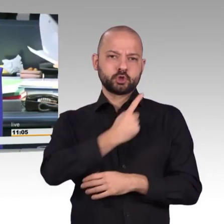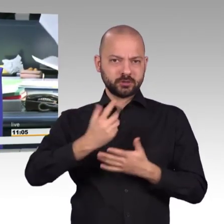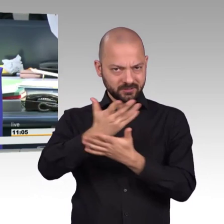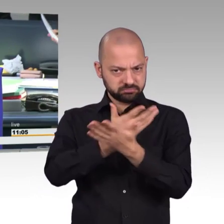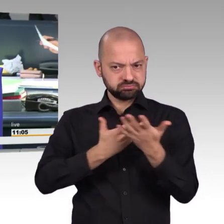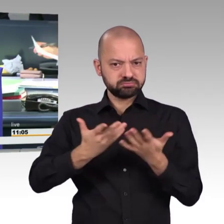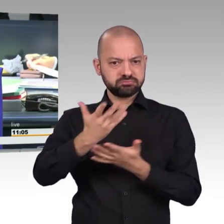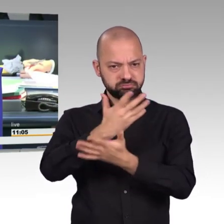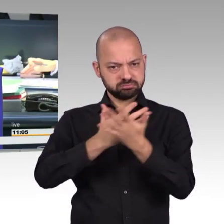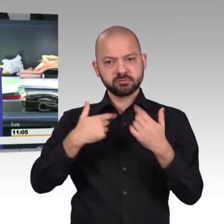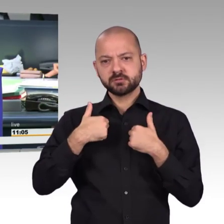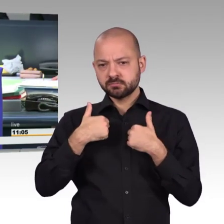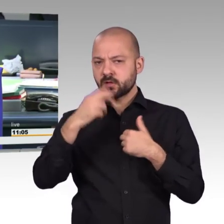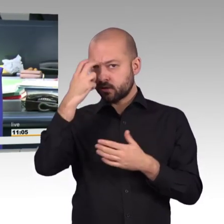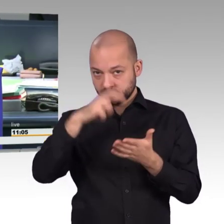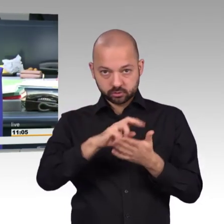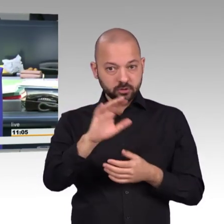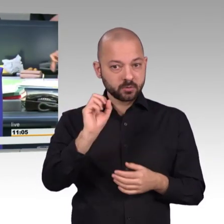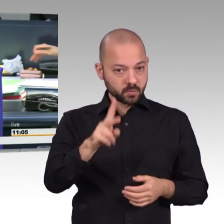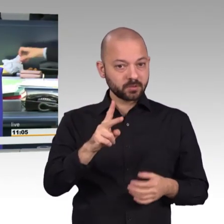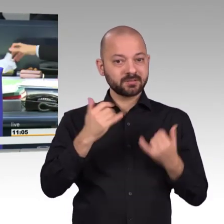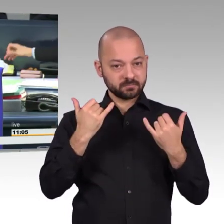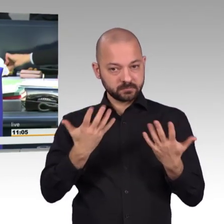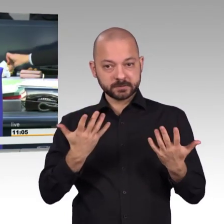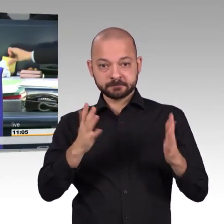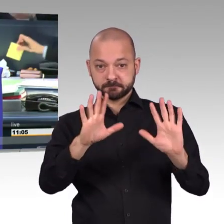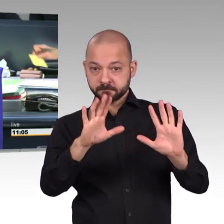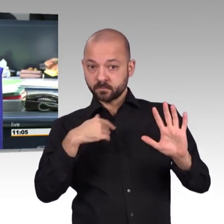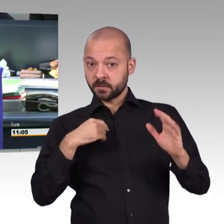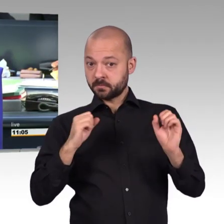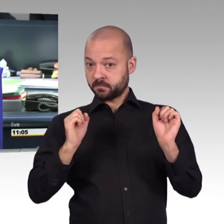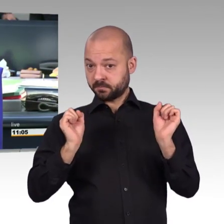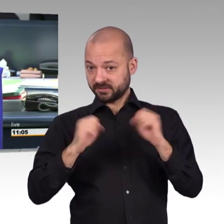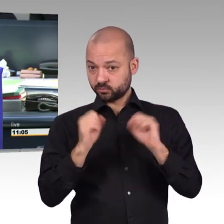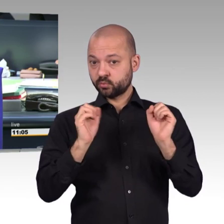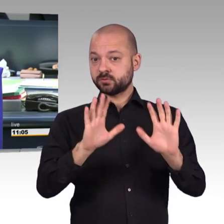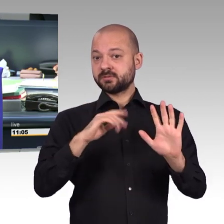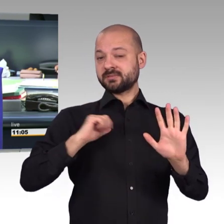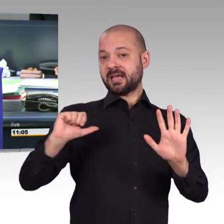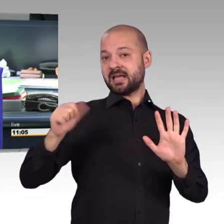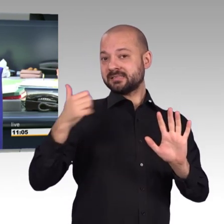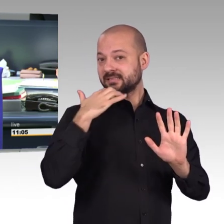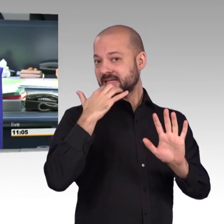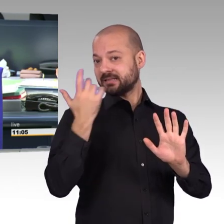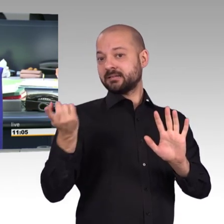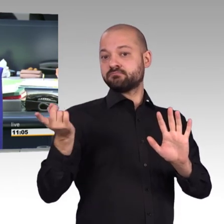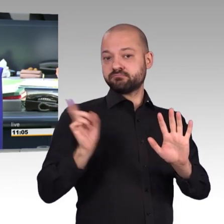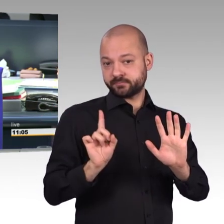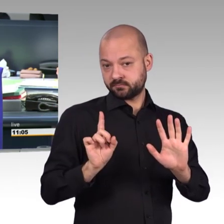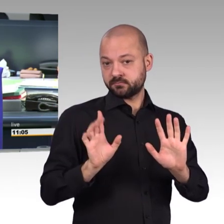das Ergebnis der namentlichen Schlussabstimmung über den Gesetzentwurf der Bundesregierung, Entwurf eines Gesetzes